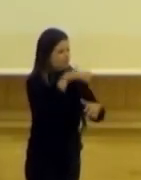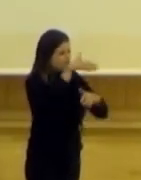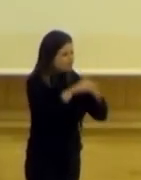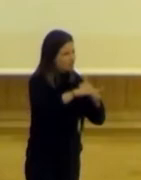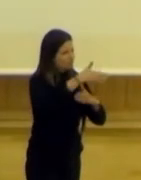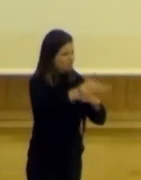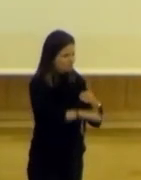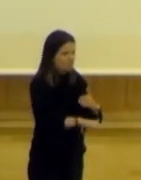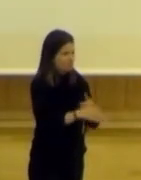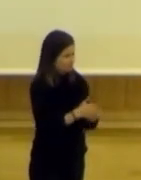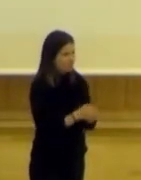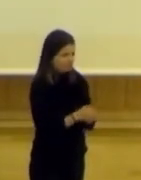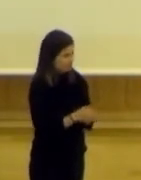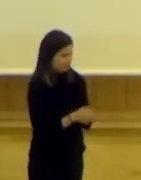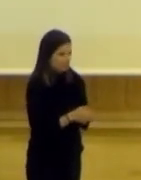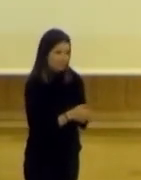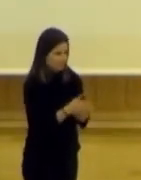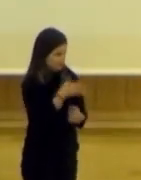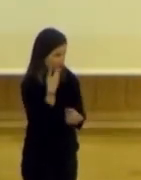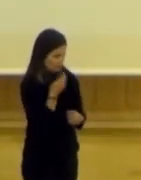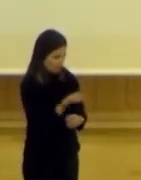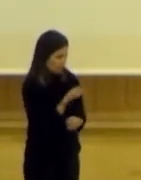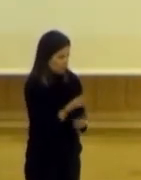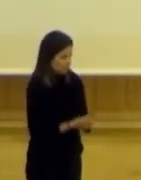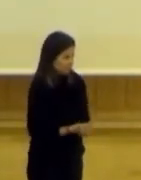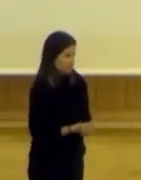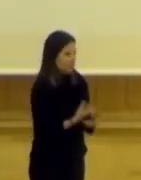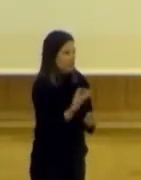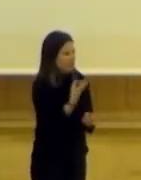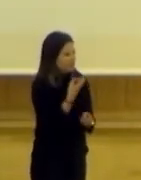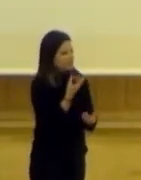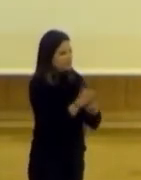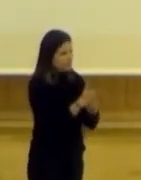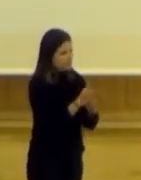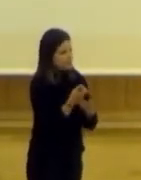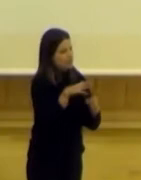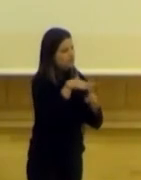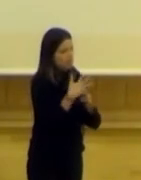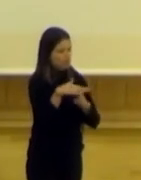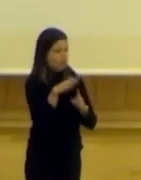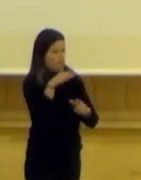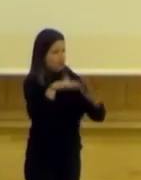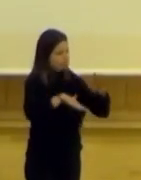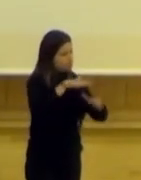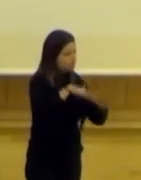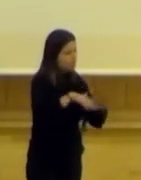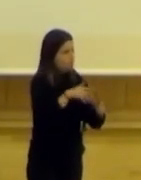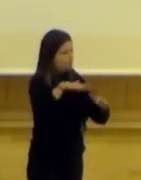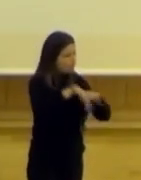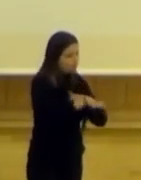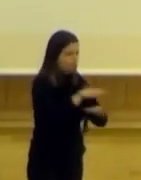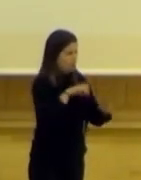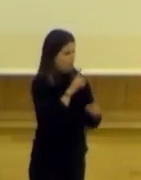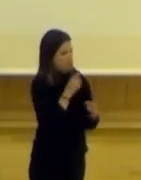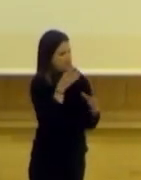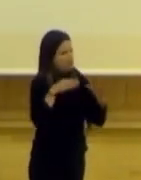digamos, y momentos de éxtasis y luego momentos de recaída. Y hay que saber mediar en esas situaciones para que no caigan las expectativas y no se